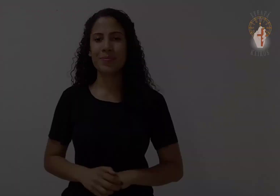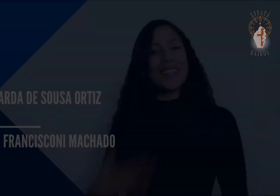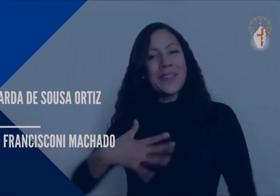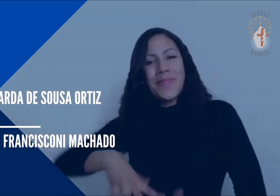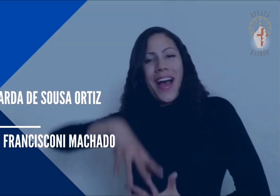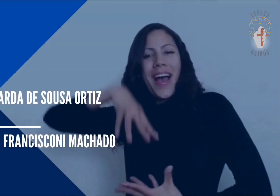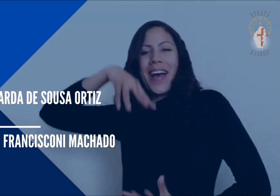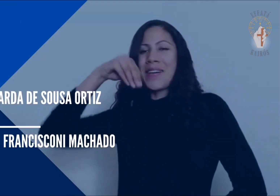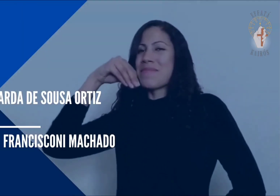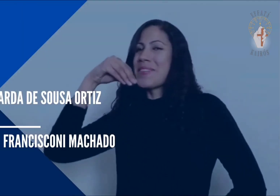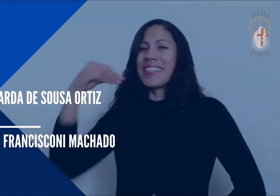e pão